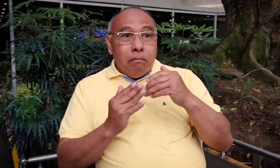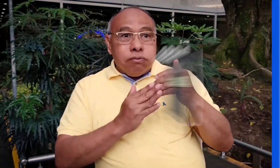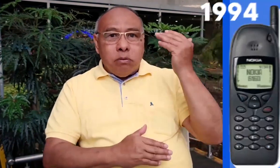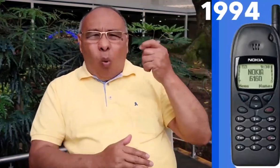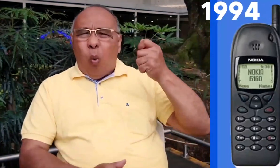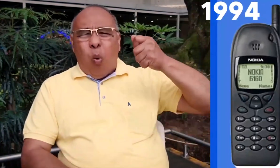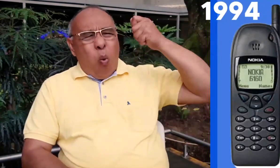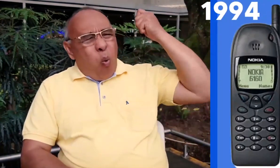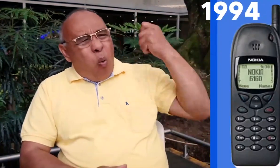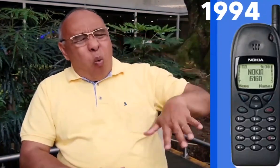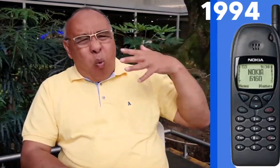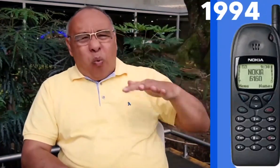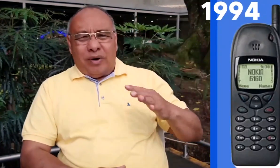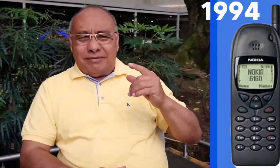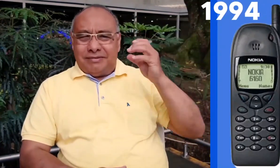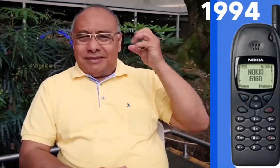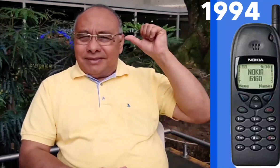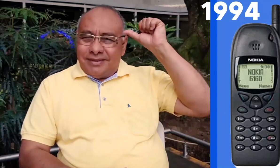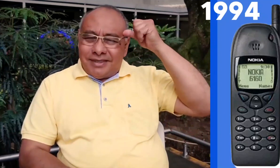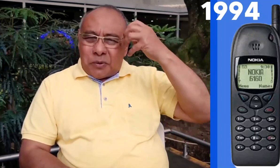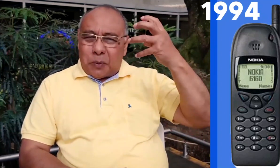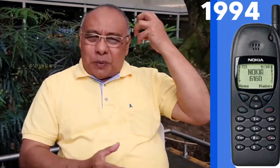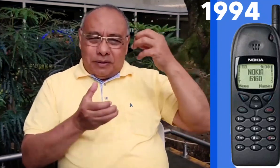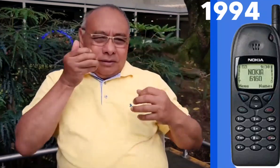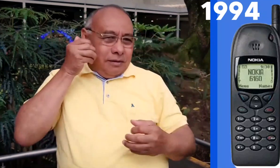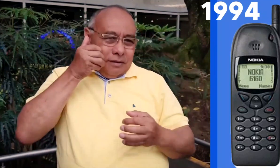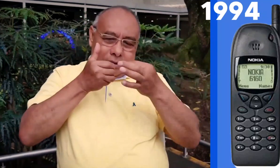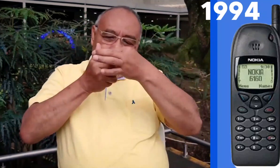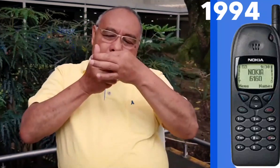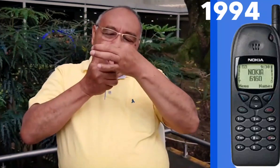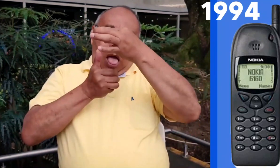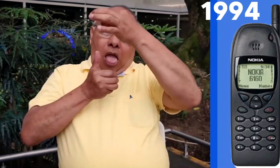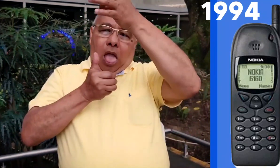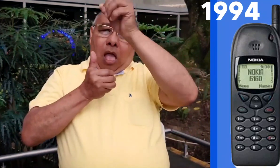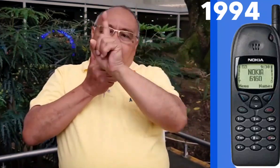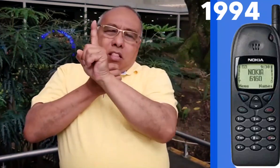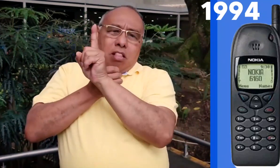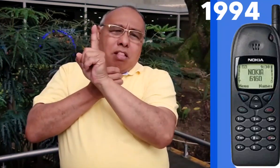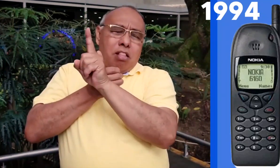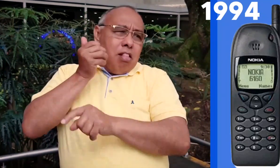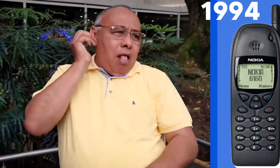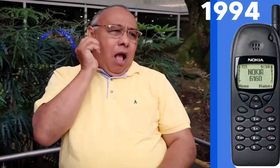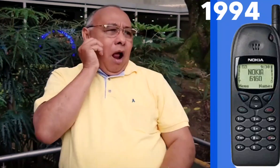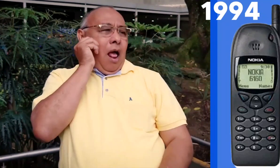cuando llega el celular era muy, muy costoso. Era un aparato muy grande con una antena grandísima.